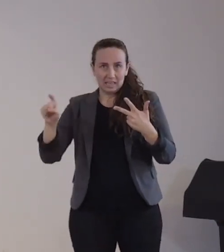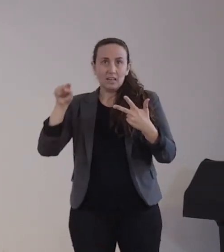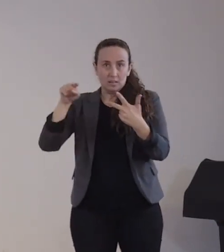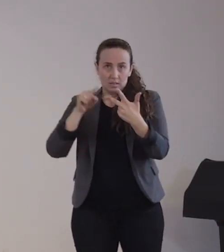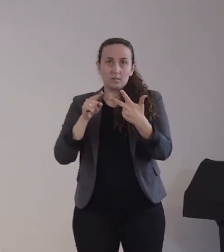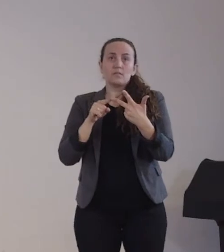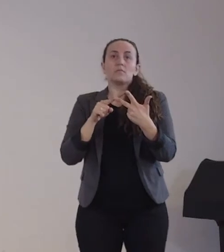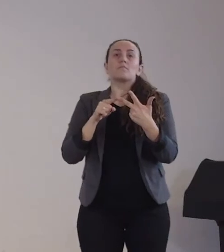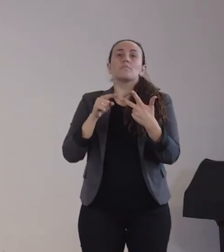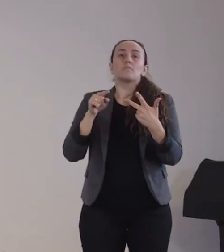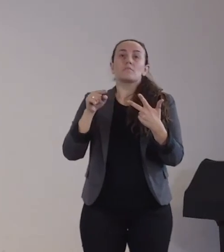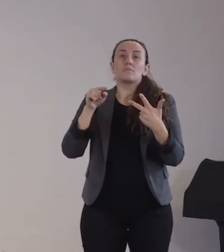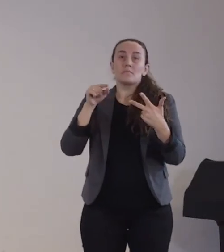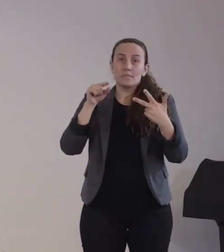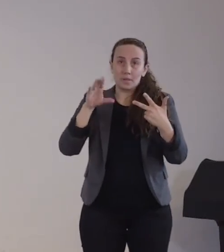benutzt, ein sogenannter Richter-Impfstoff.